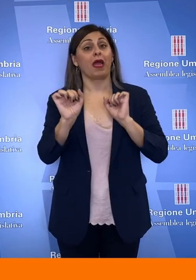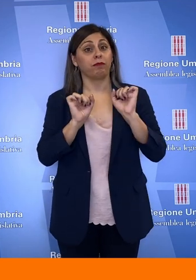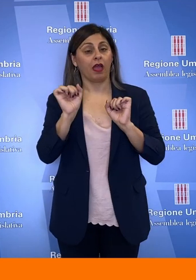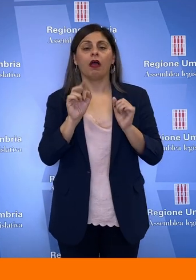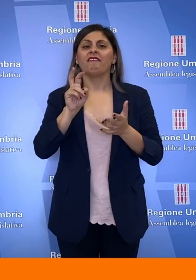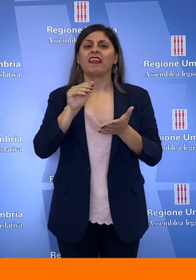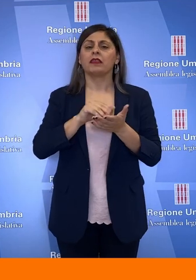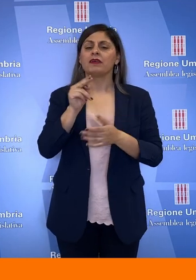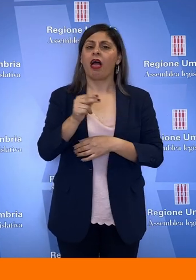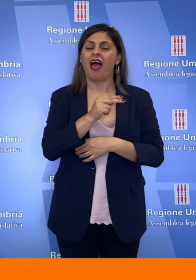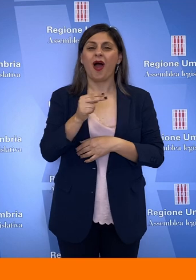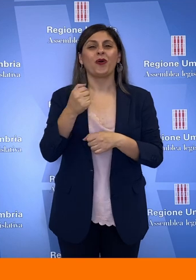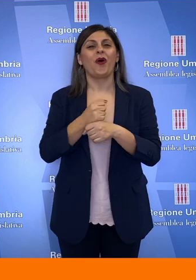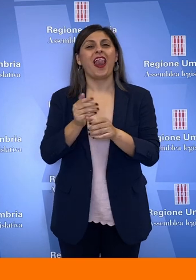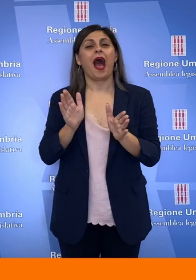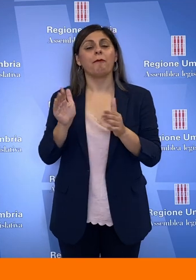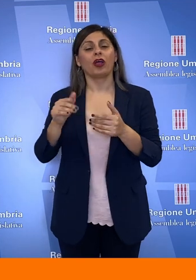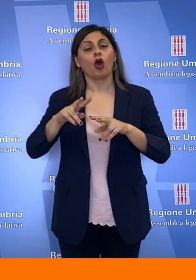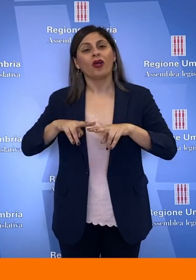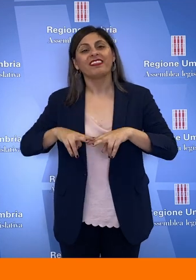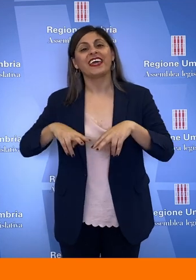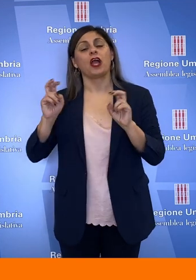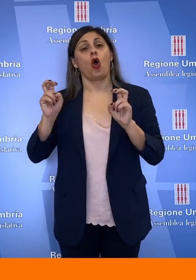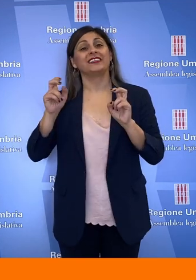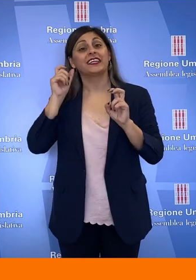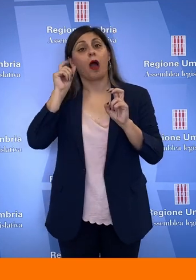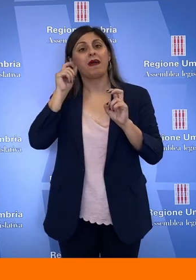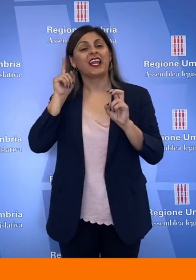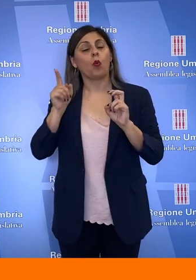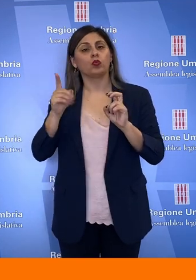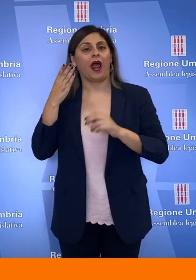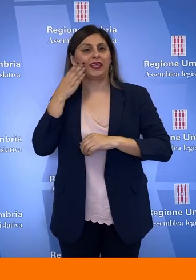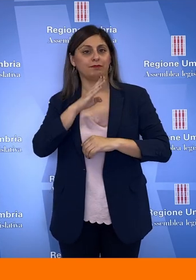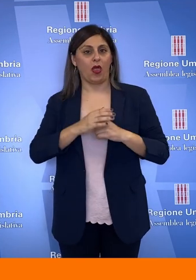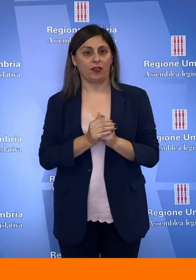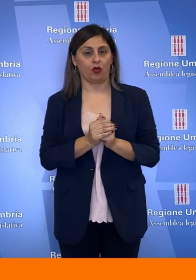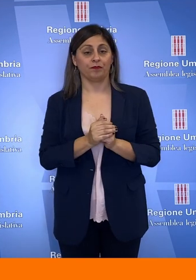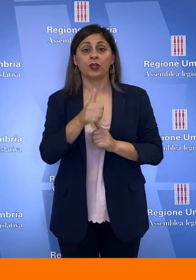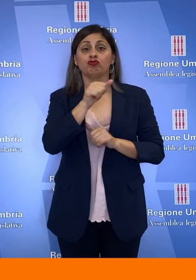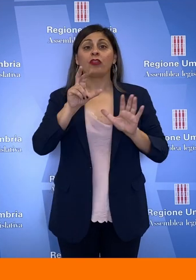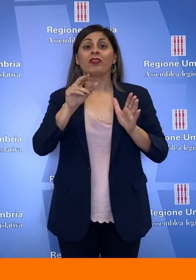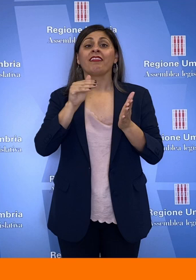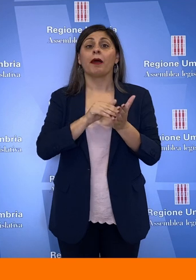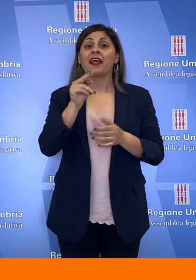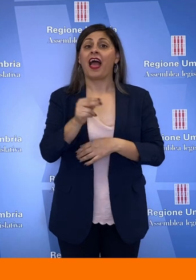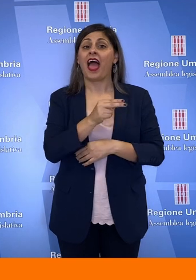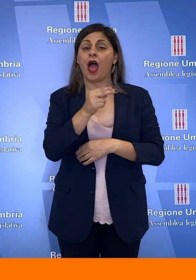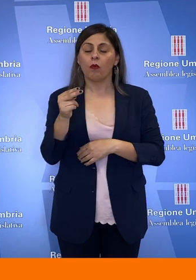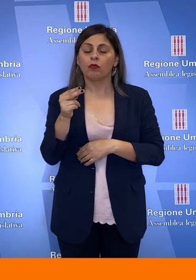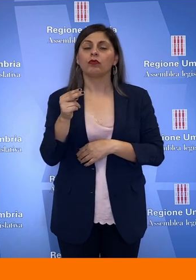mila euro al laboratorio di diagnostica per i beni culturali di Spoleto, 180 mila euro saranno destinati alla